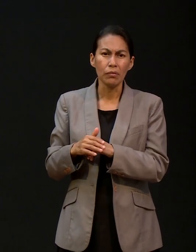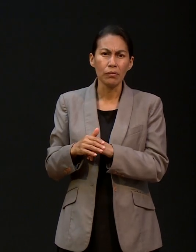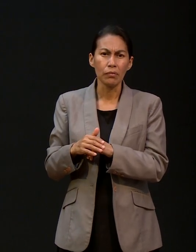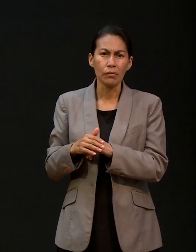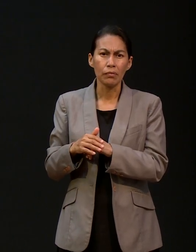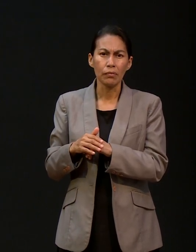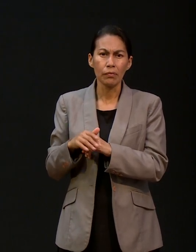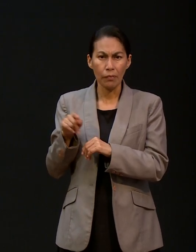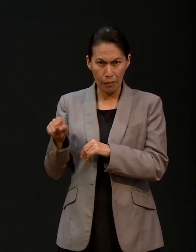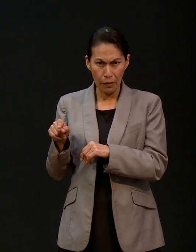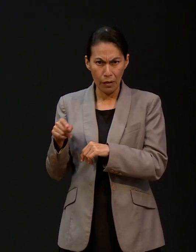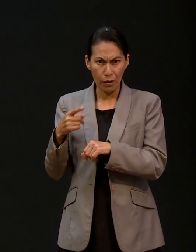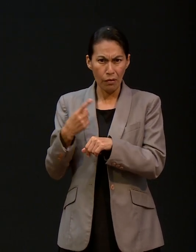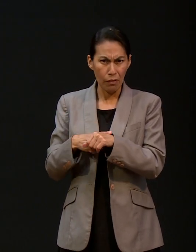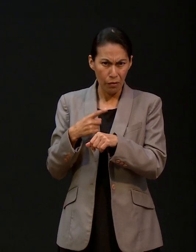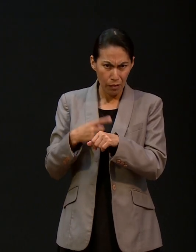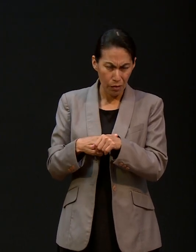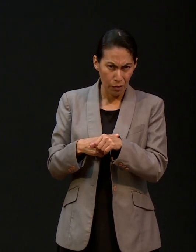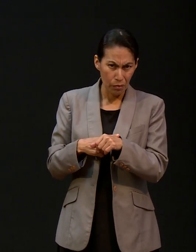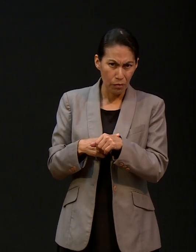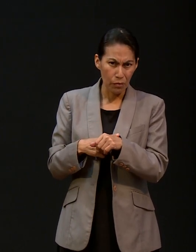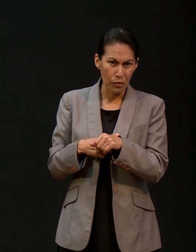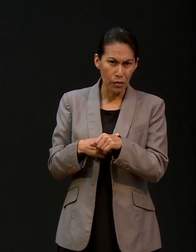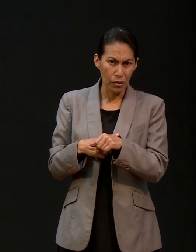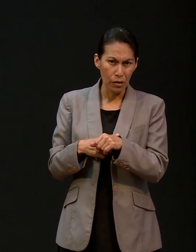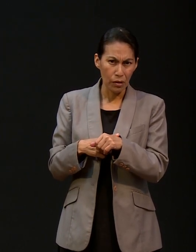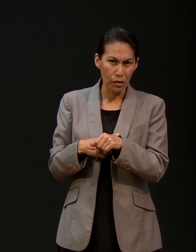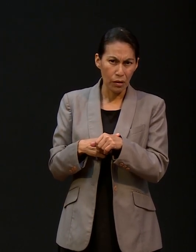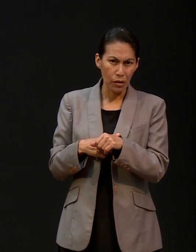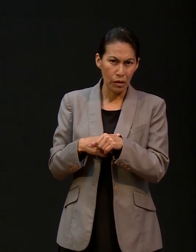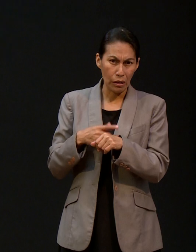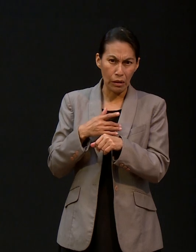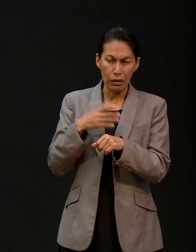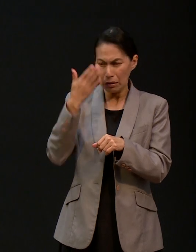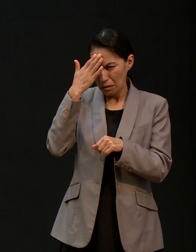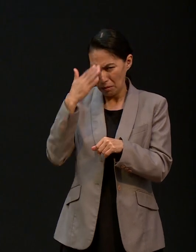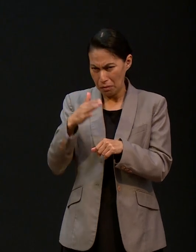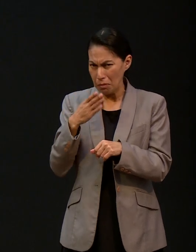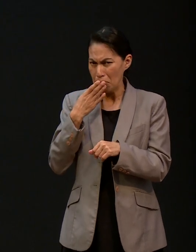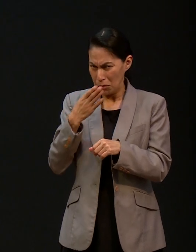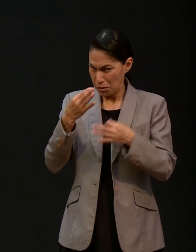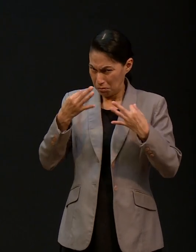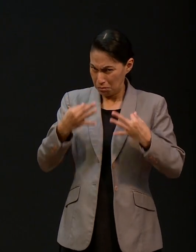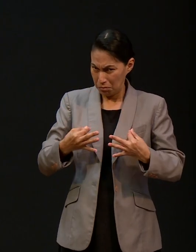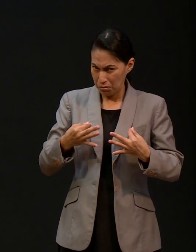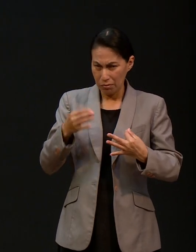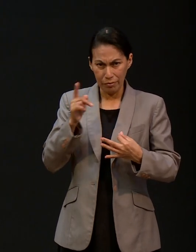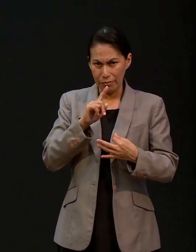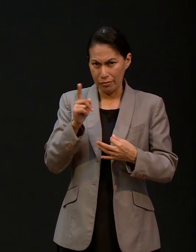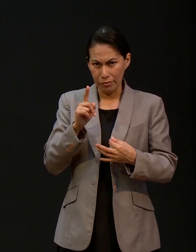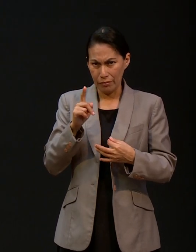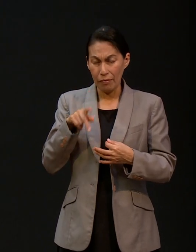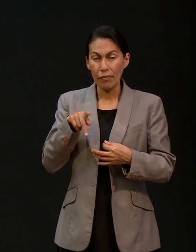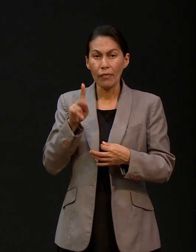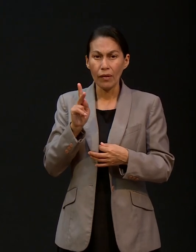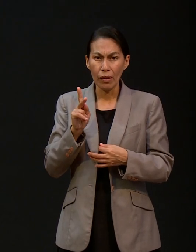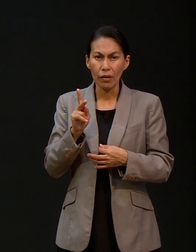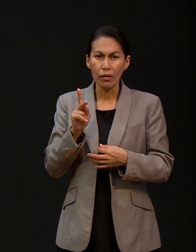porque él estaba enfermo, él no se sentía al 100% bien. Sin embargo, él siempre fue una